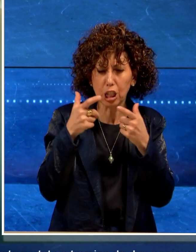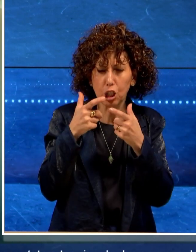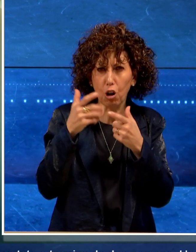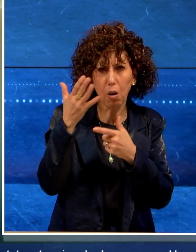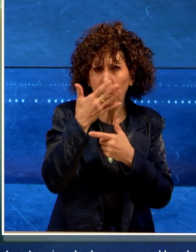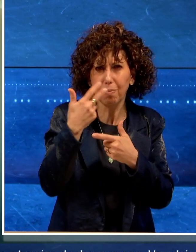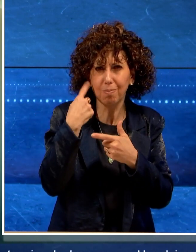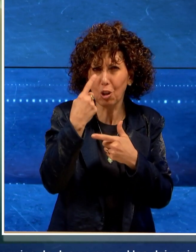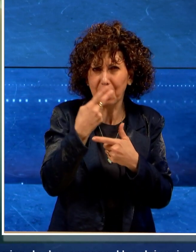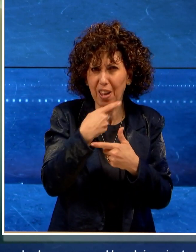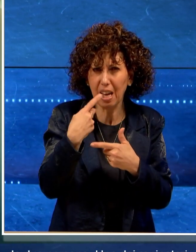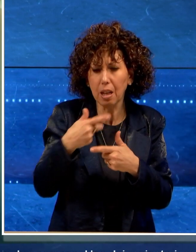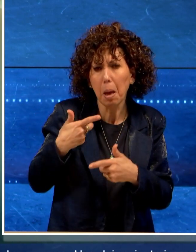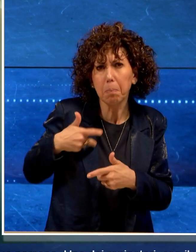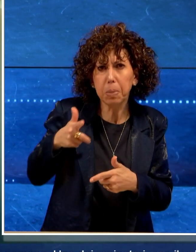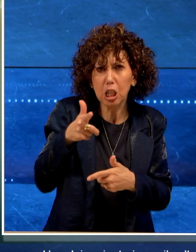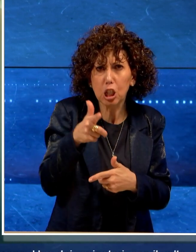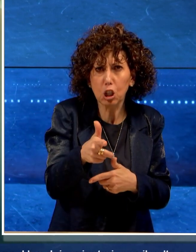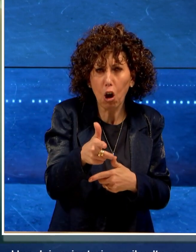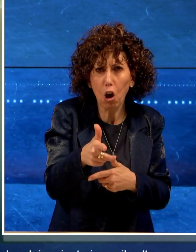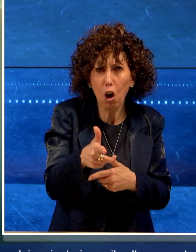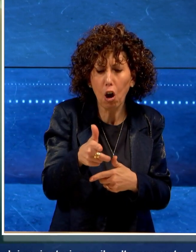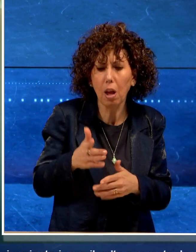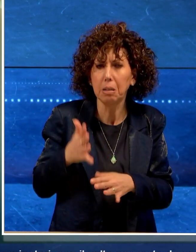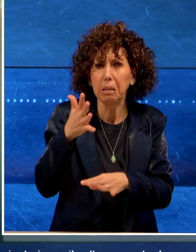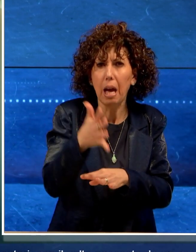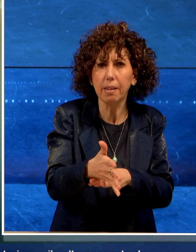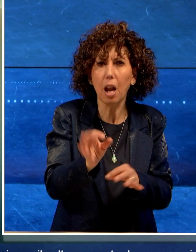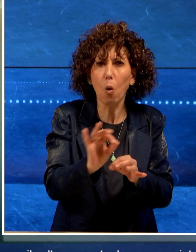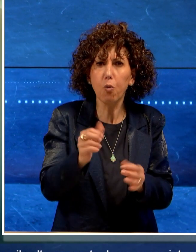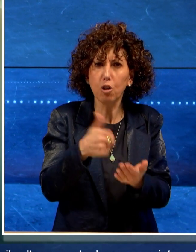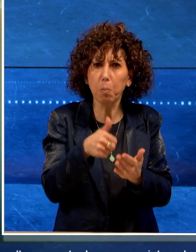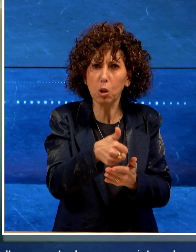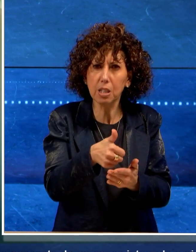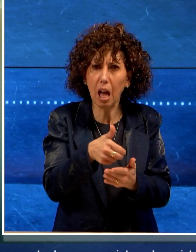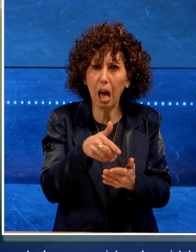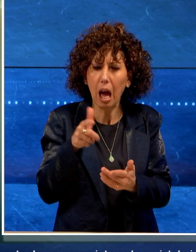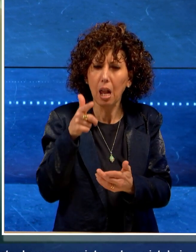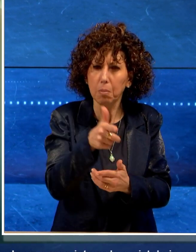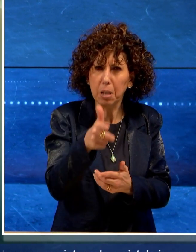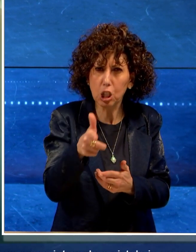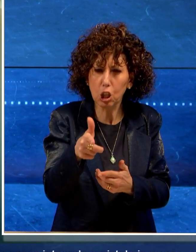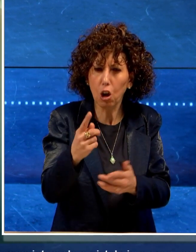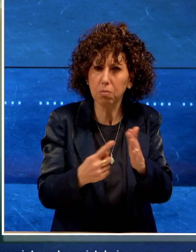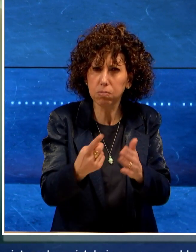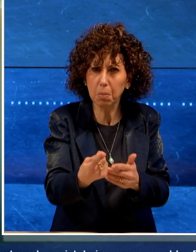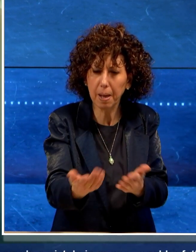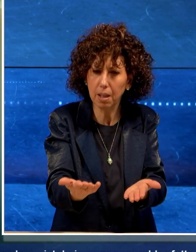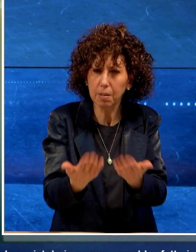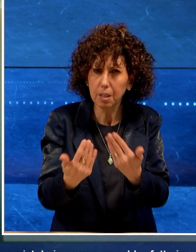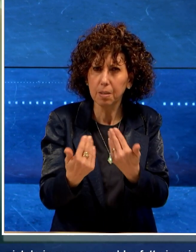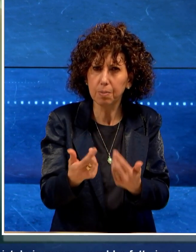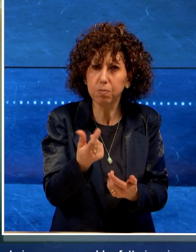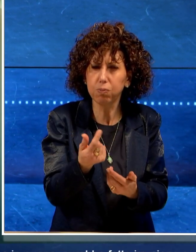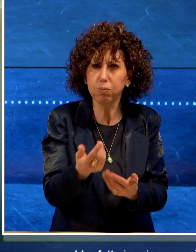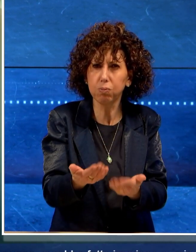integrale e pistola in pugno avrebbe fatto eruzione e minacciando i dipendenti si sarebbe fatto